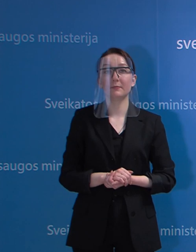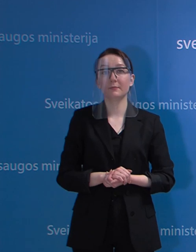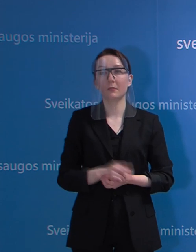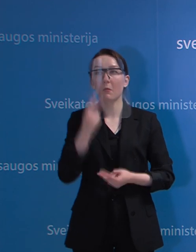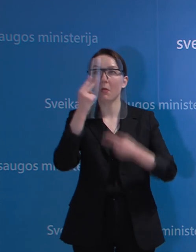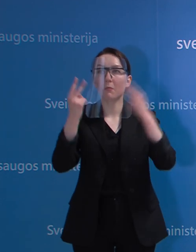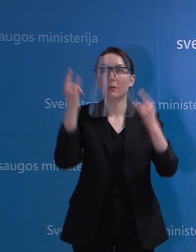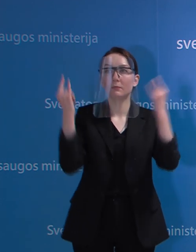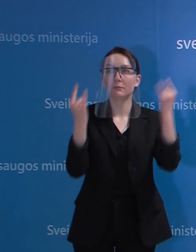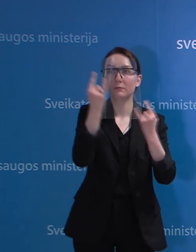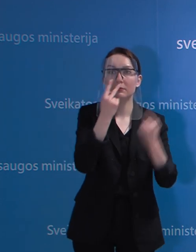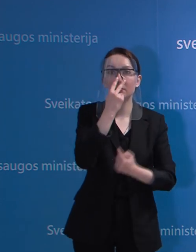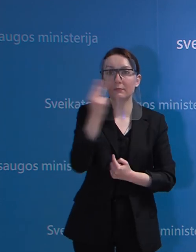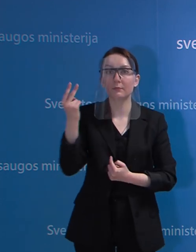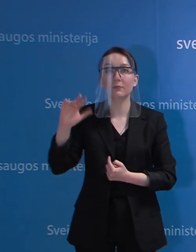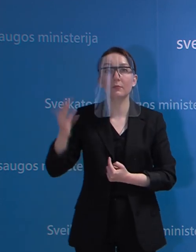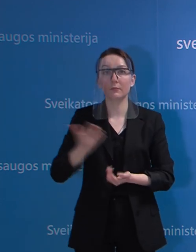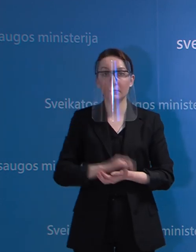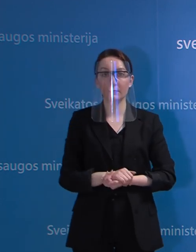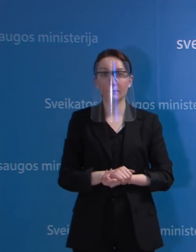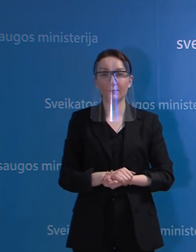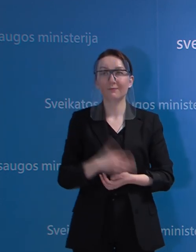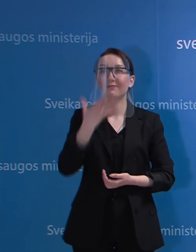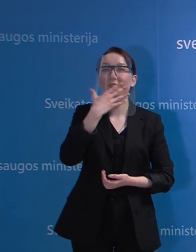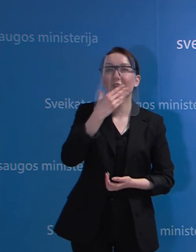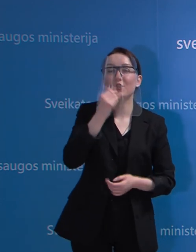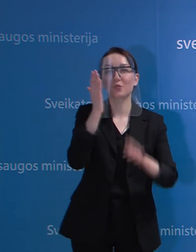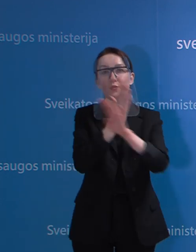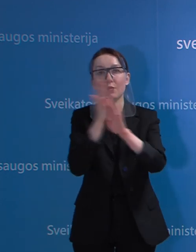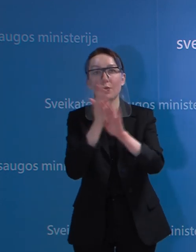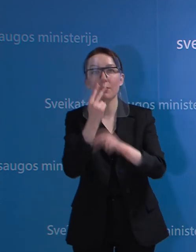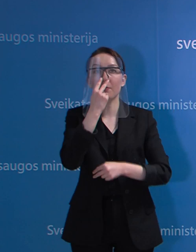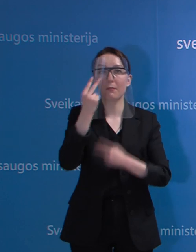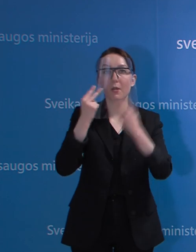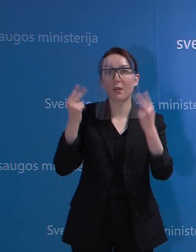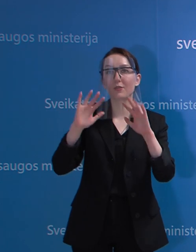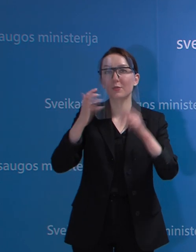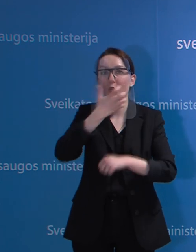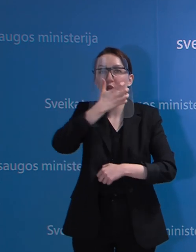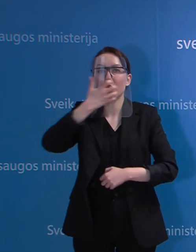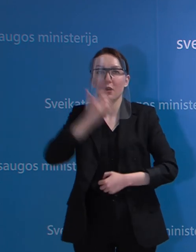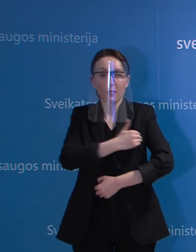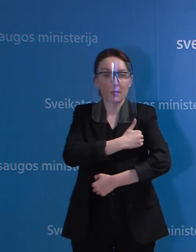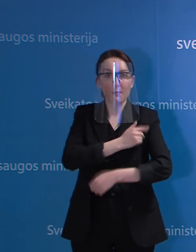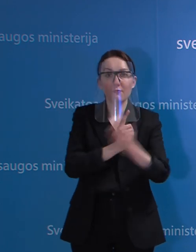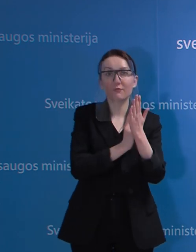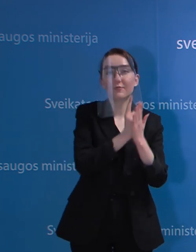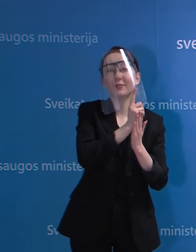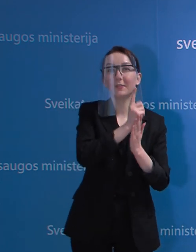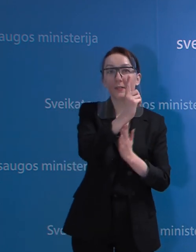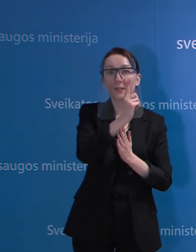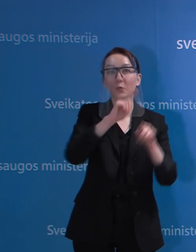pasidairė pro langą, matom, koks gražus yra oras ir matom, kaip greitai šyla temperatūra, artėja